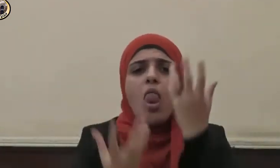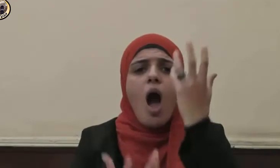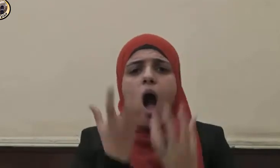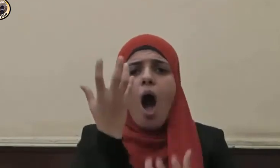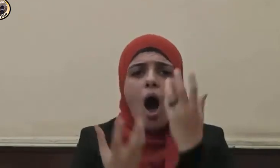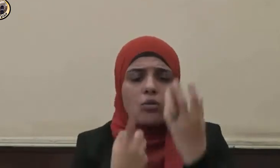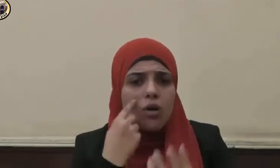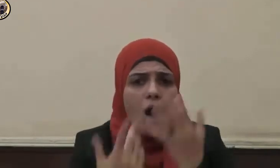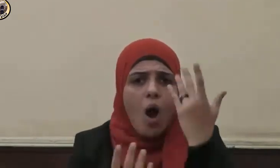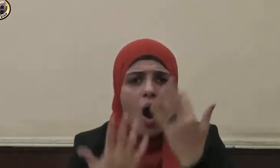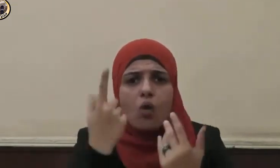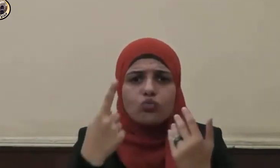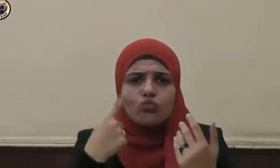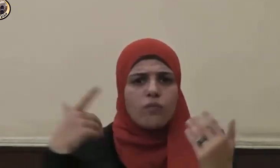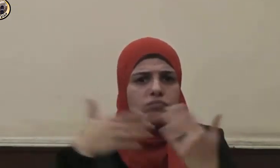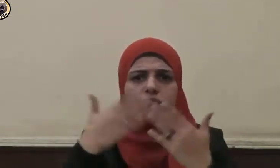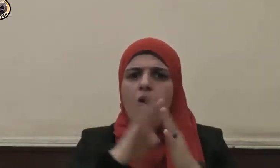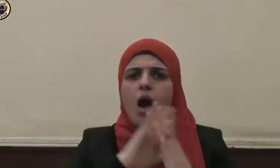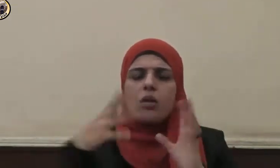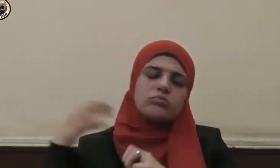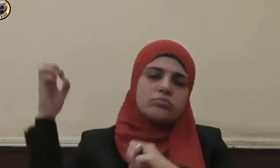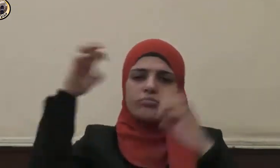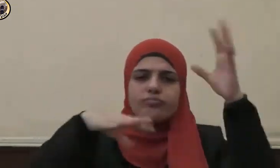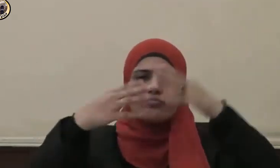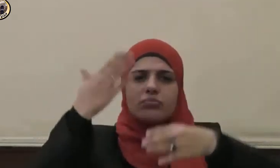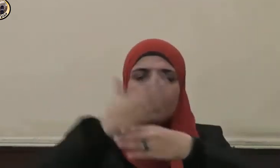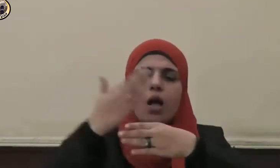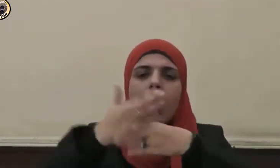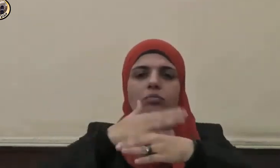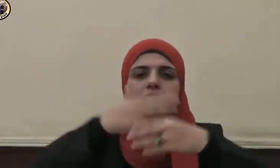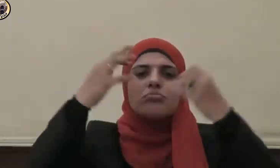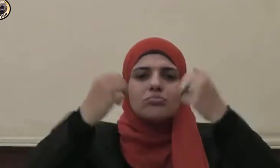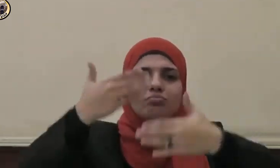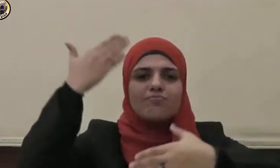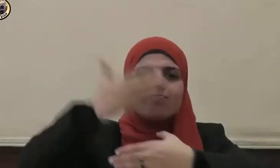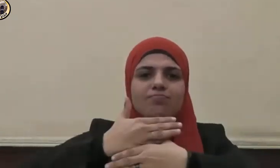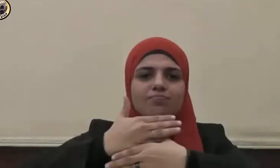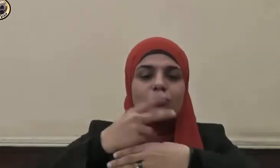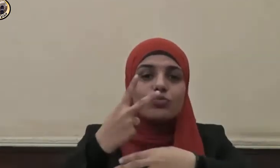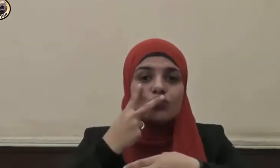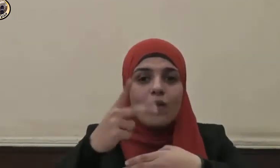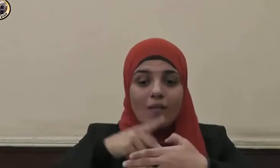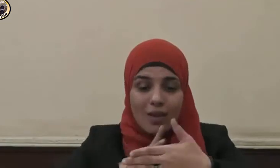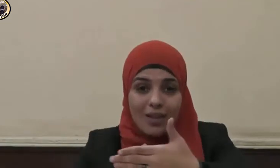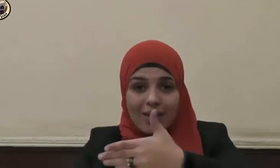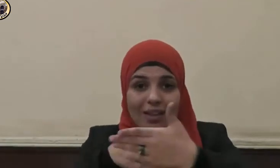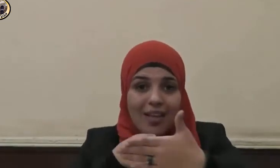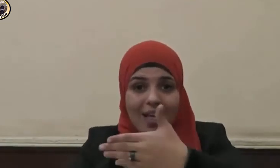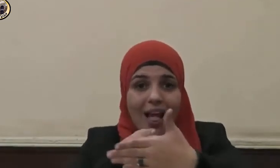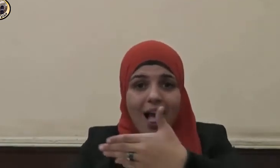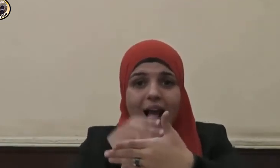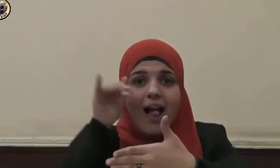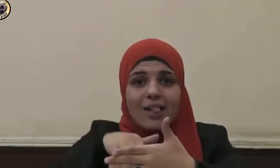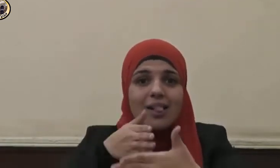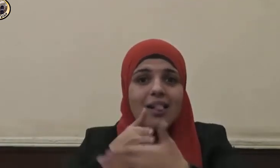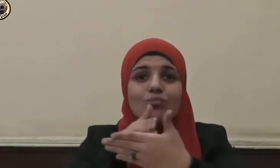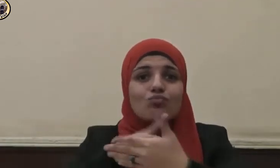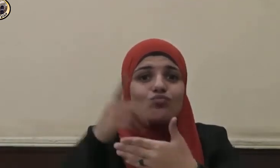آتوني أفرغ عليه قطرا فما استطاعوا أن يظهروه وما استطاعوا